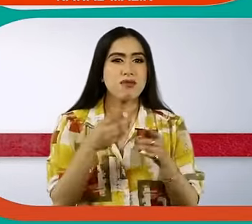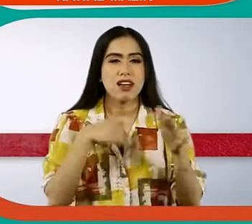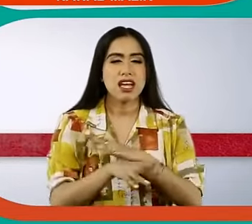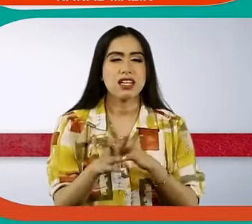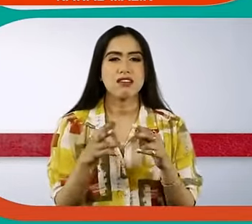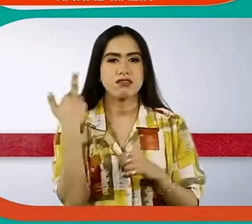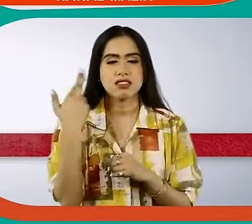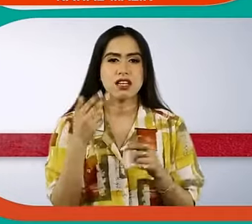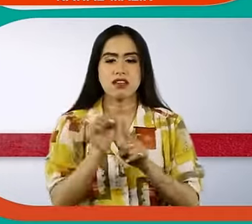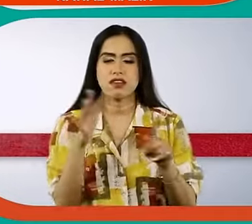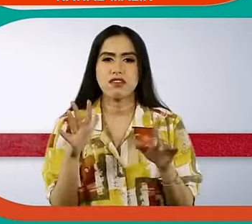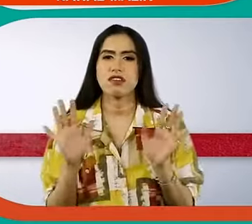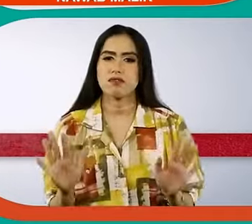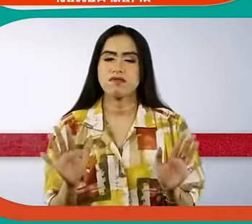वर्णा उससे काफी फरक बढ़ जाता है